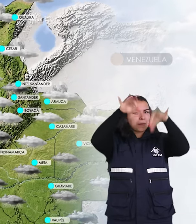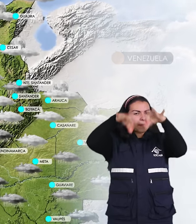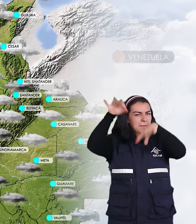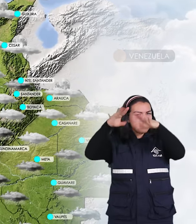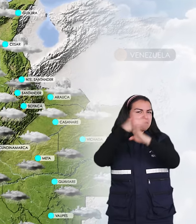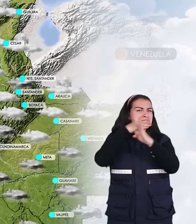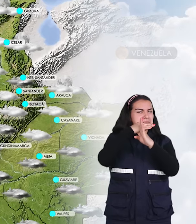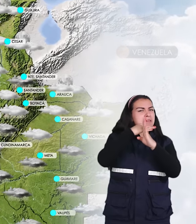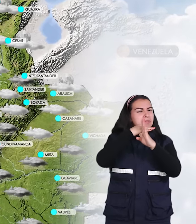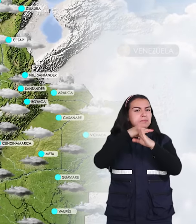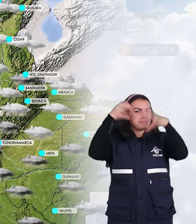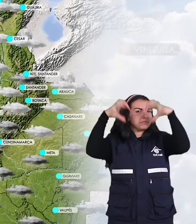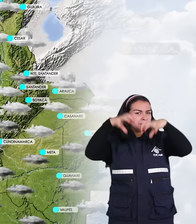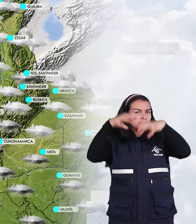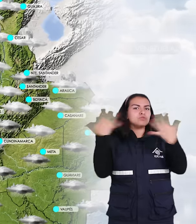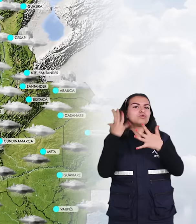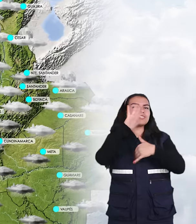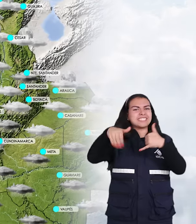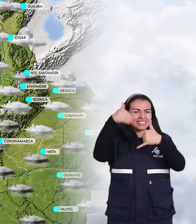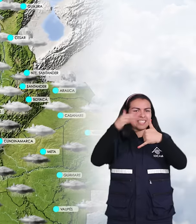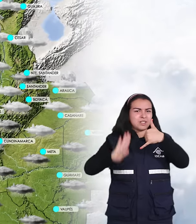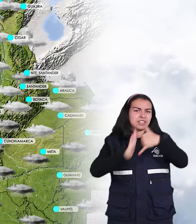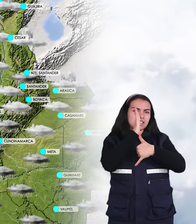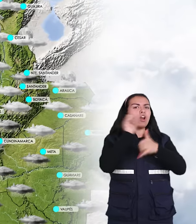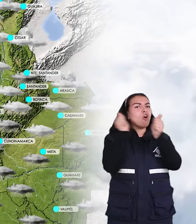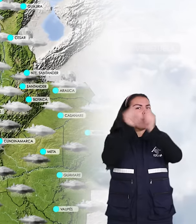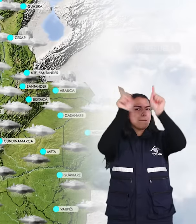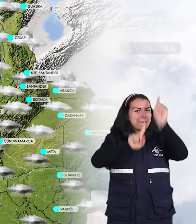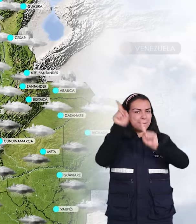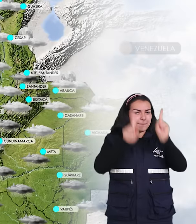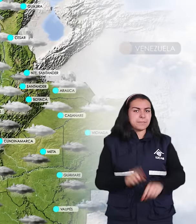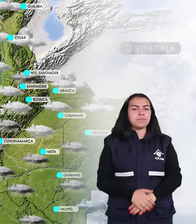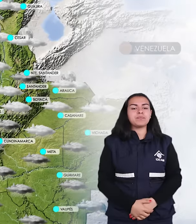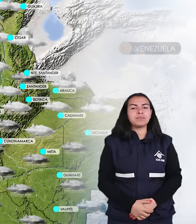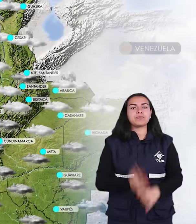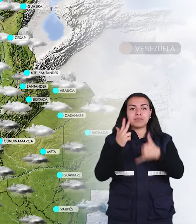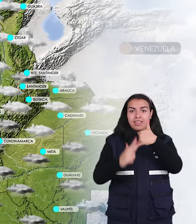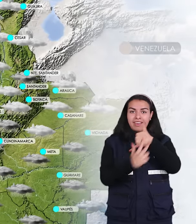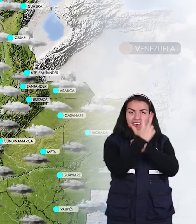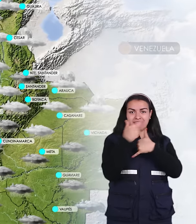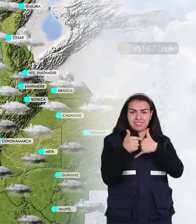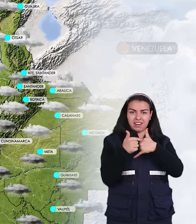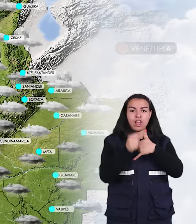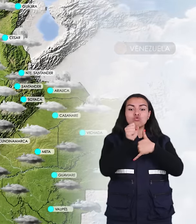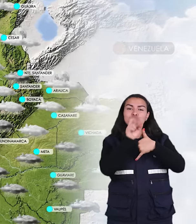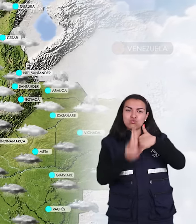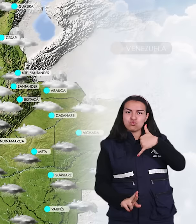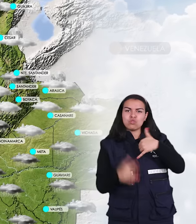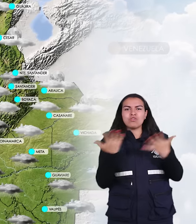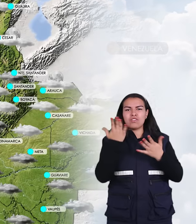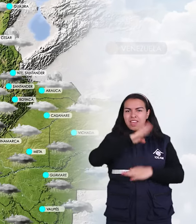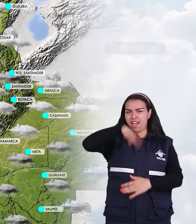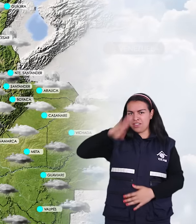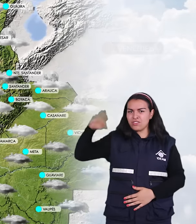y moderadas incluso en el centro de la región con actividad eléctrica. Para la región andina se espera hacia el sur del departamento de